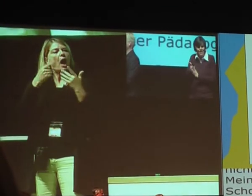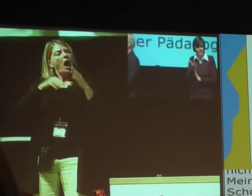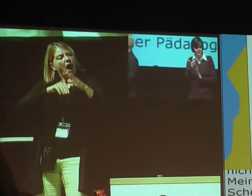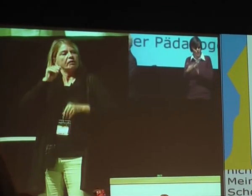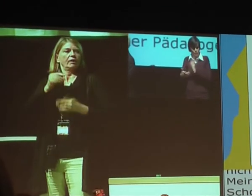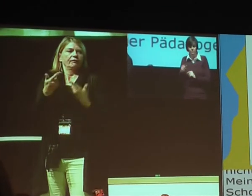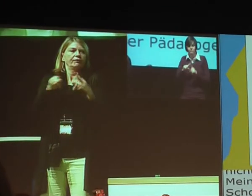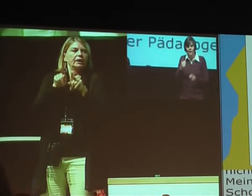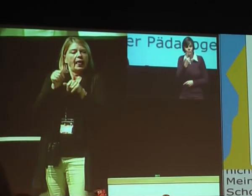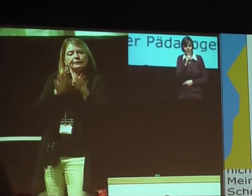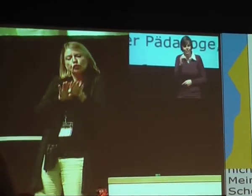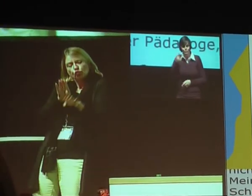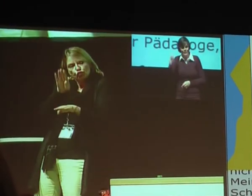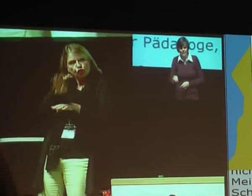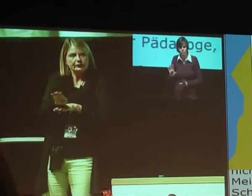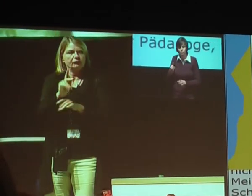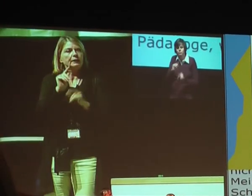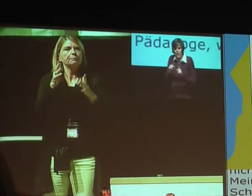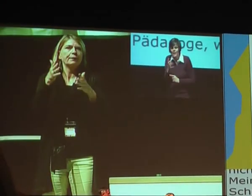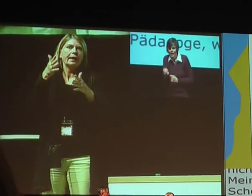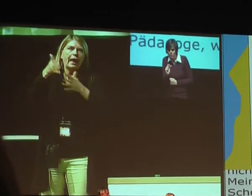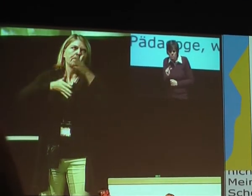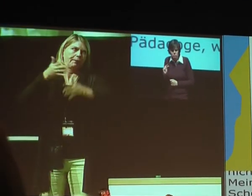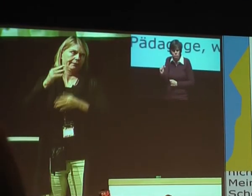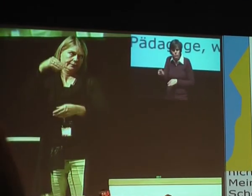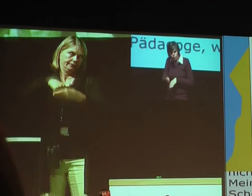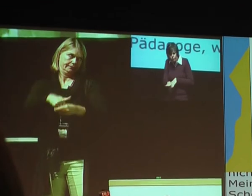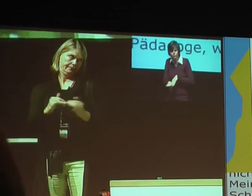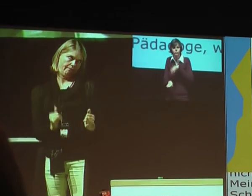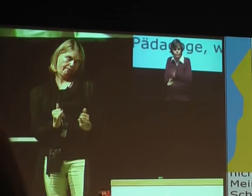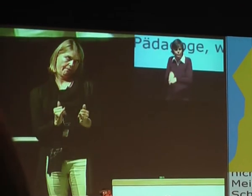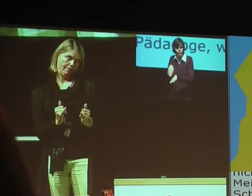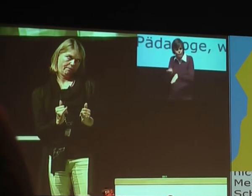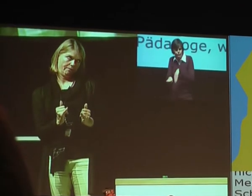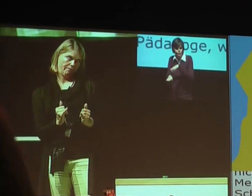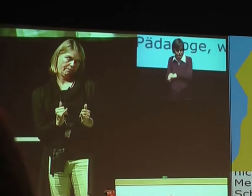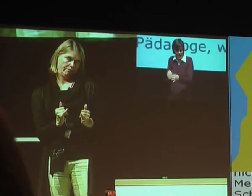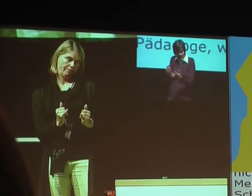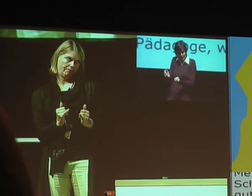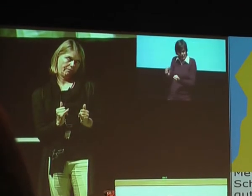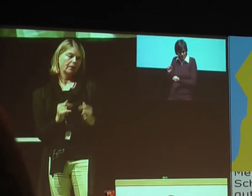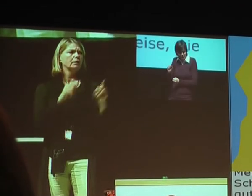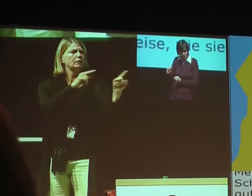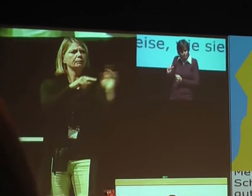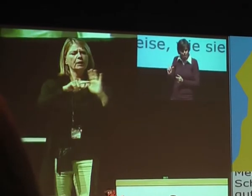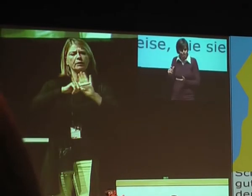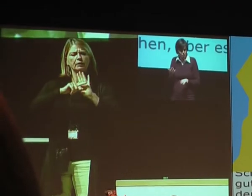Und ich denke, wenn die Zahl, Sie haben die negativen Zahlen, aber Sie benutzen